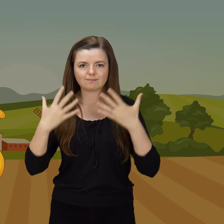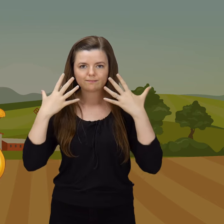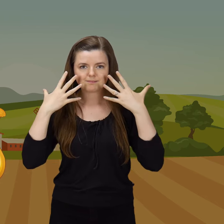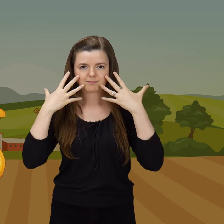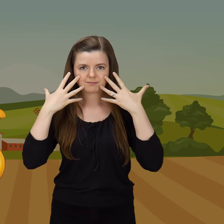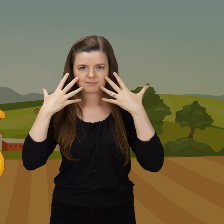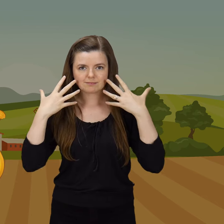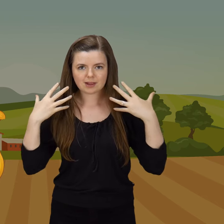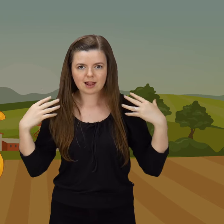Dzięki